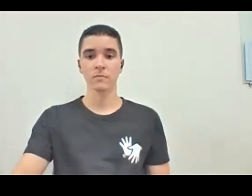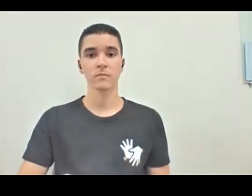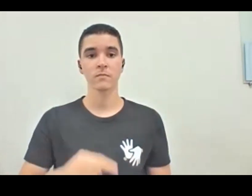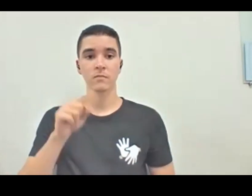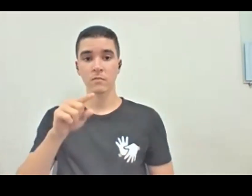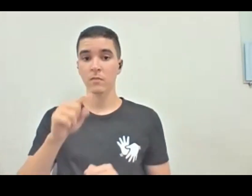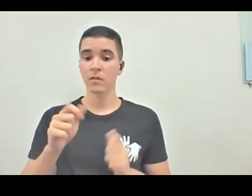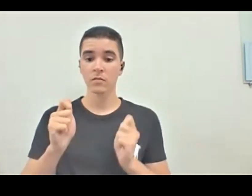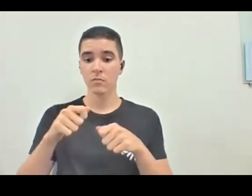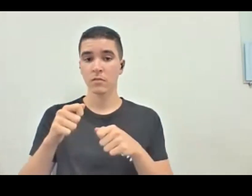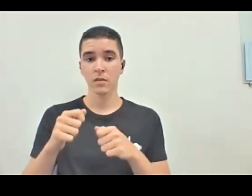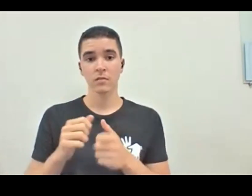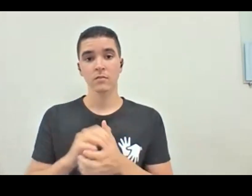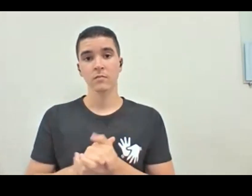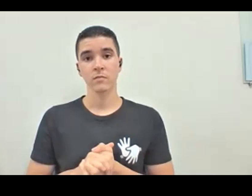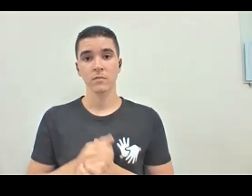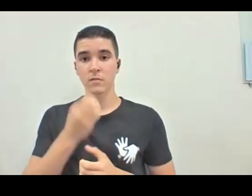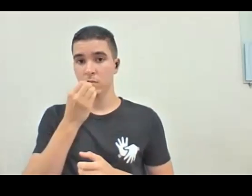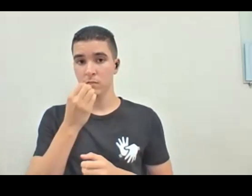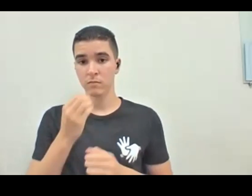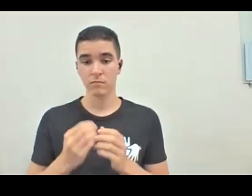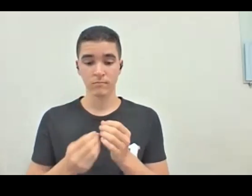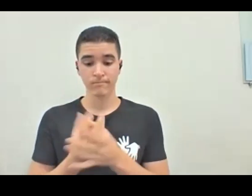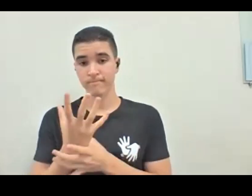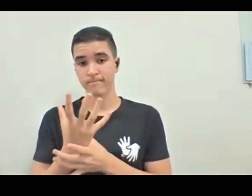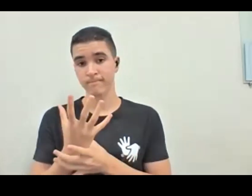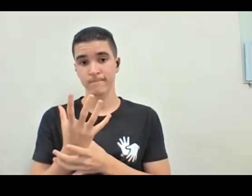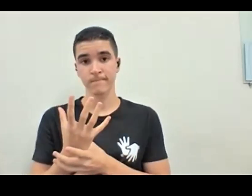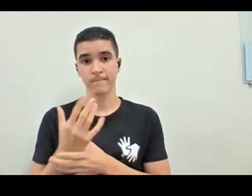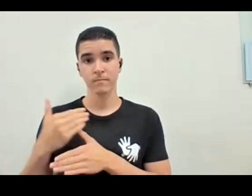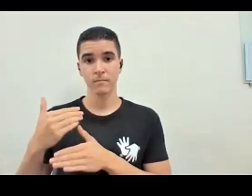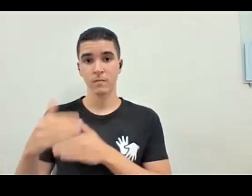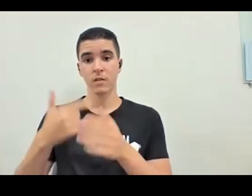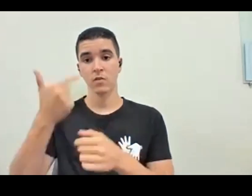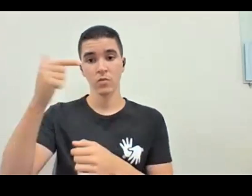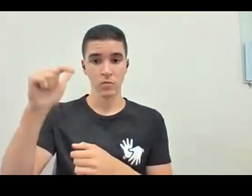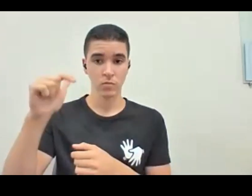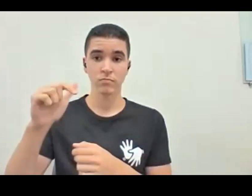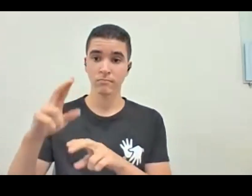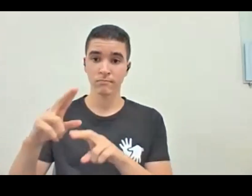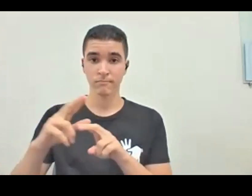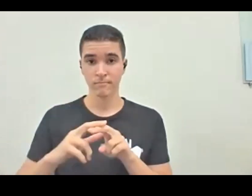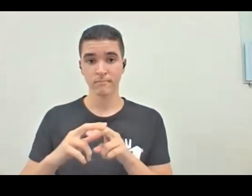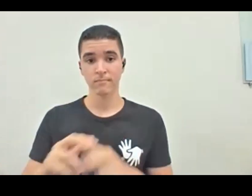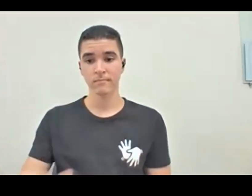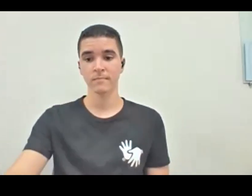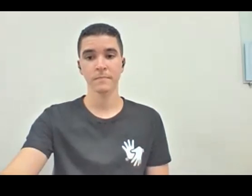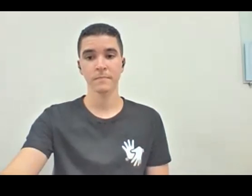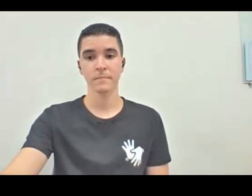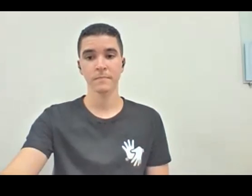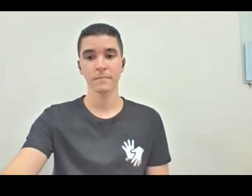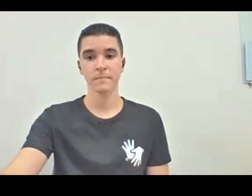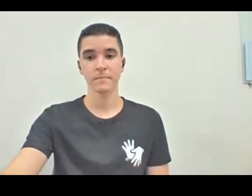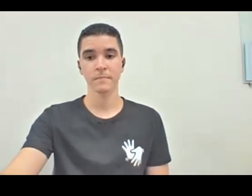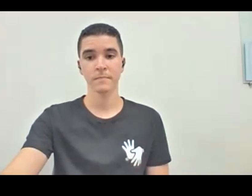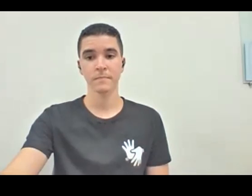não se dá de forma solitária, né, isso vai sendo construído a partir do outro, somos causa e reflexo do outro, e esse outro,